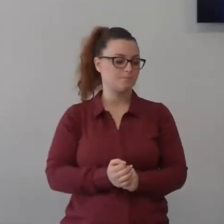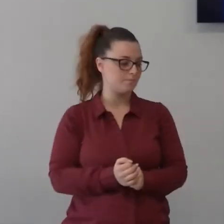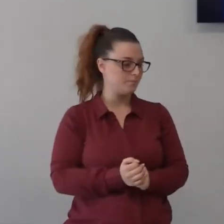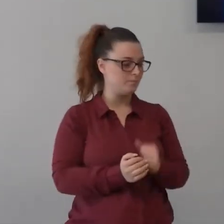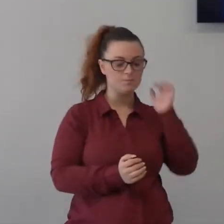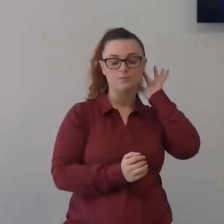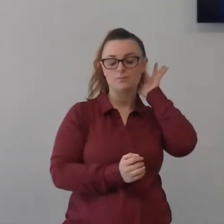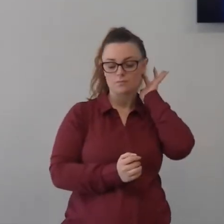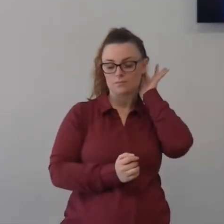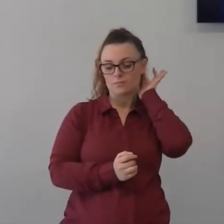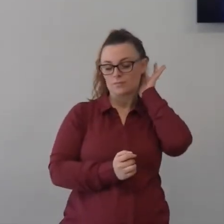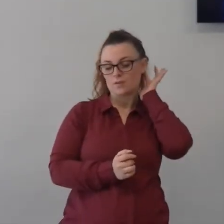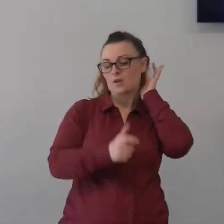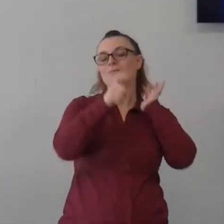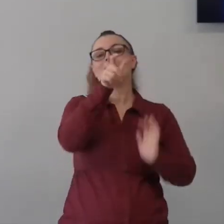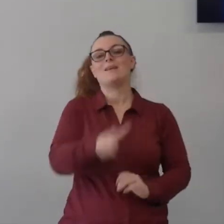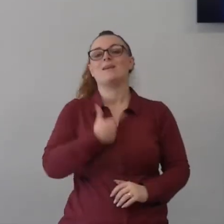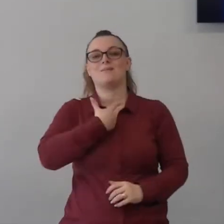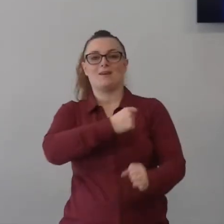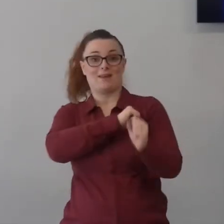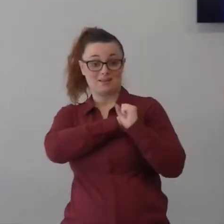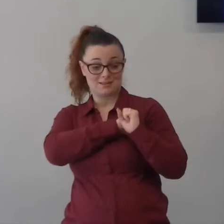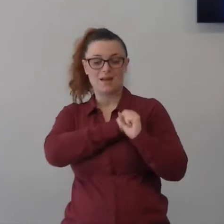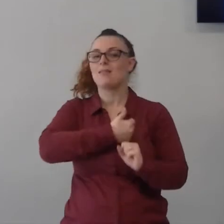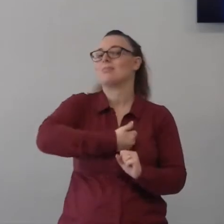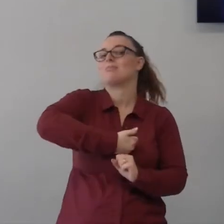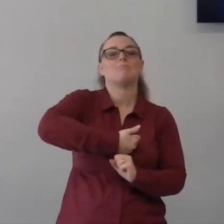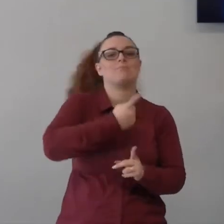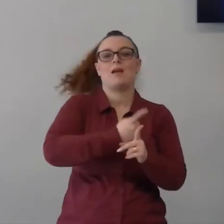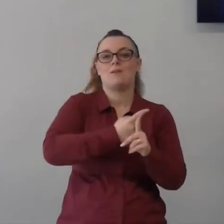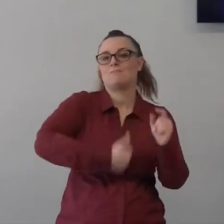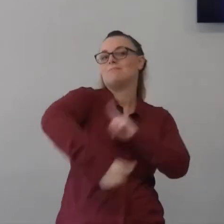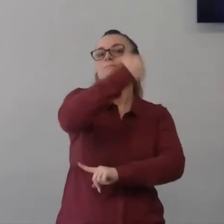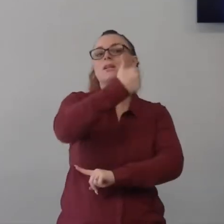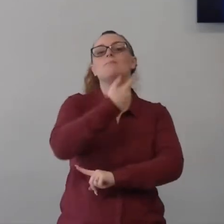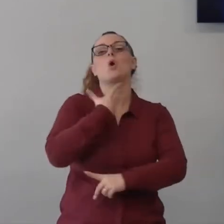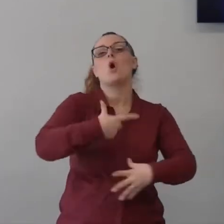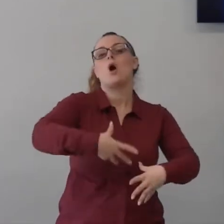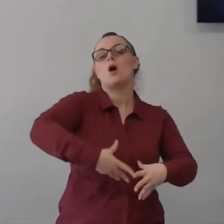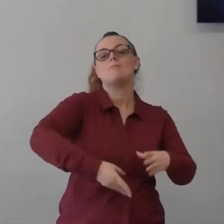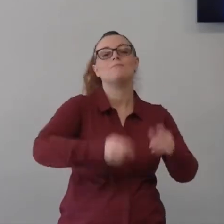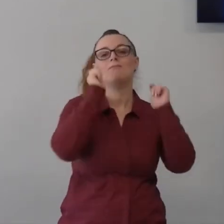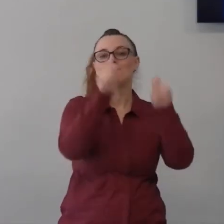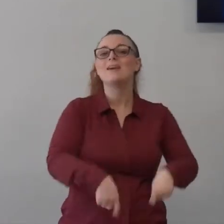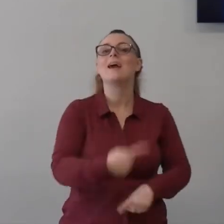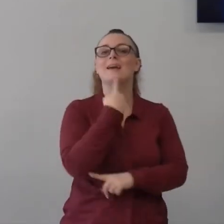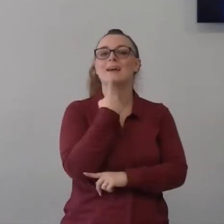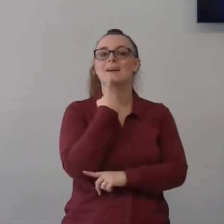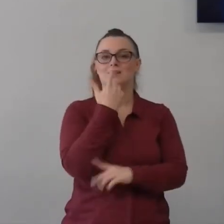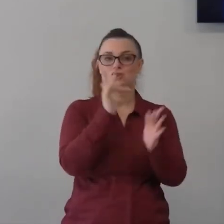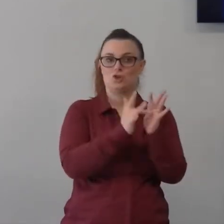nella vita un credente deve iniziare con Gesù deve essere basato su Gesù deve